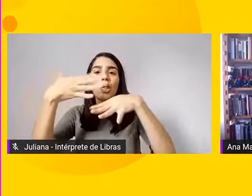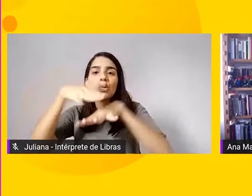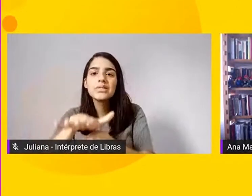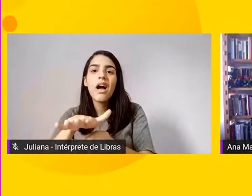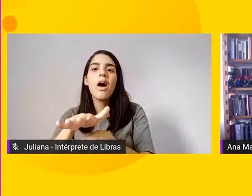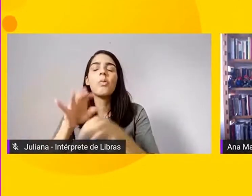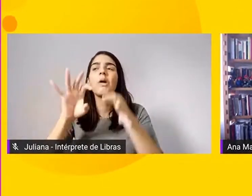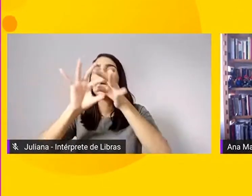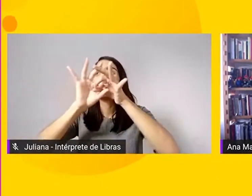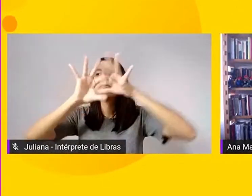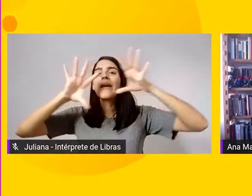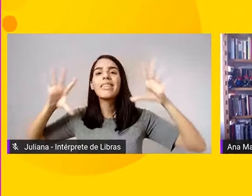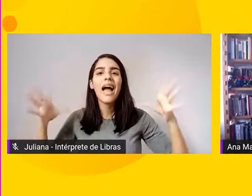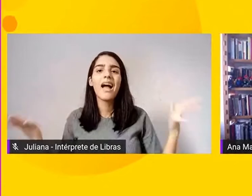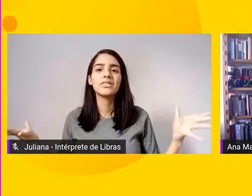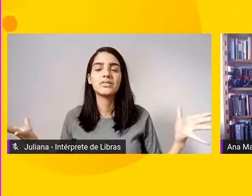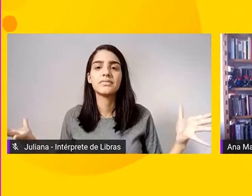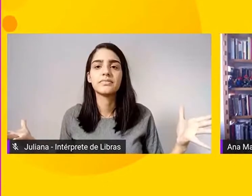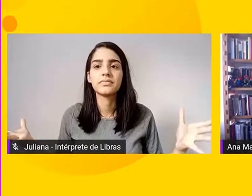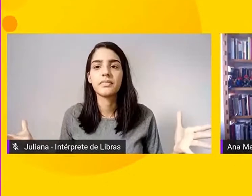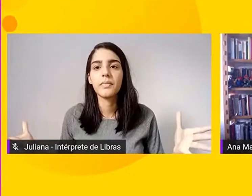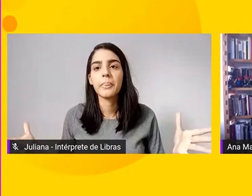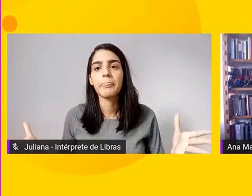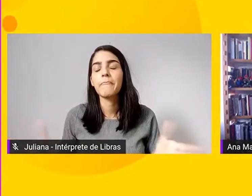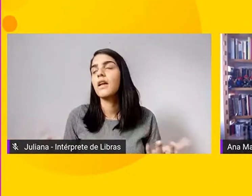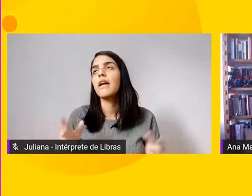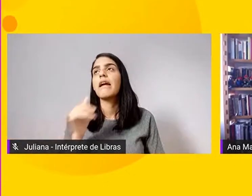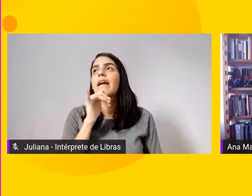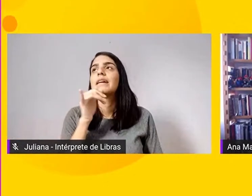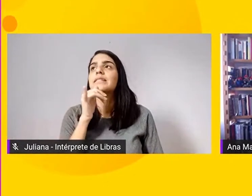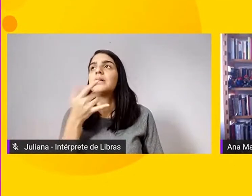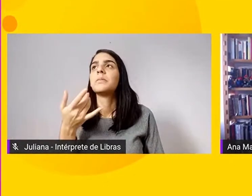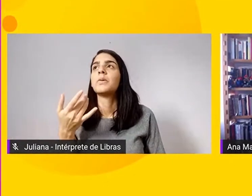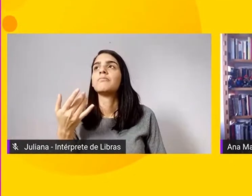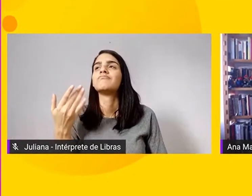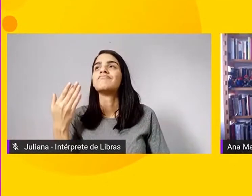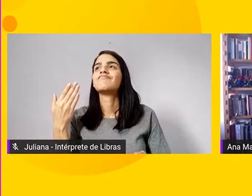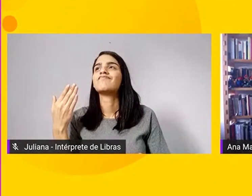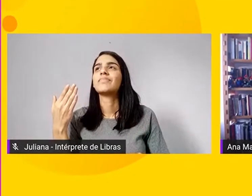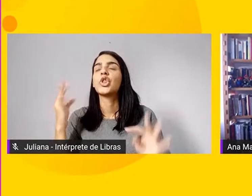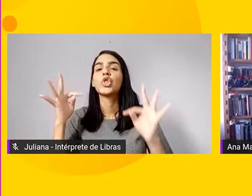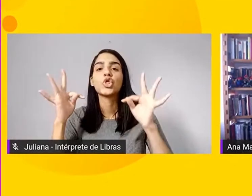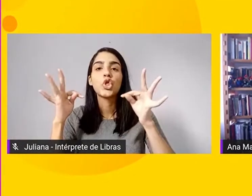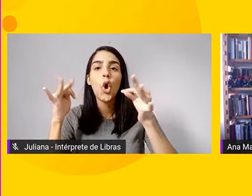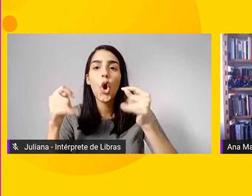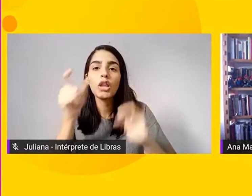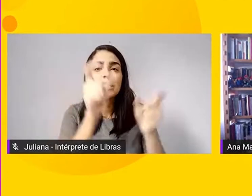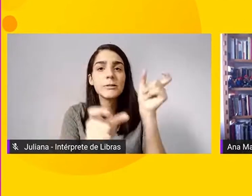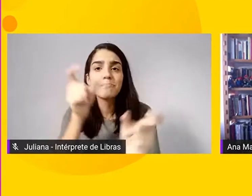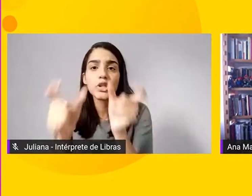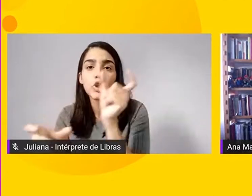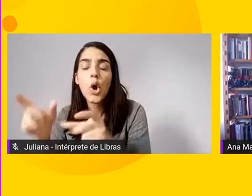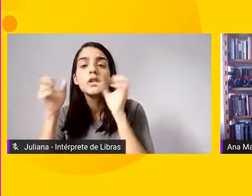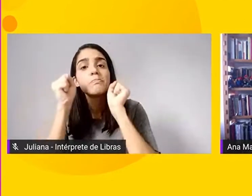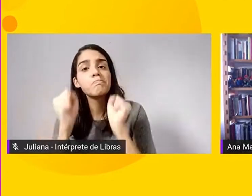nome está dizendo. Uma abertura para o universo no sentido de deixar entrar todo o universo de pessoas, de